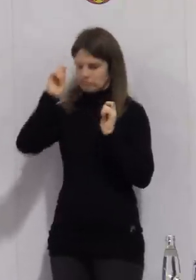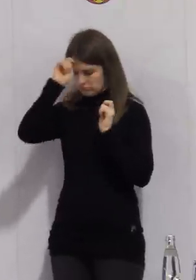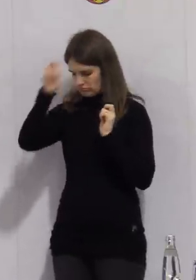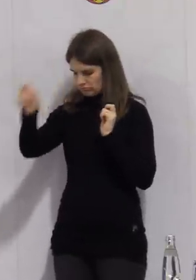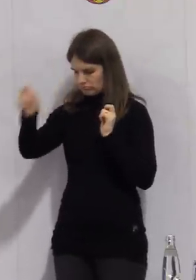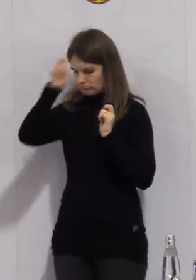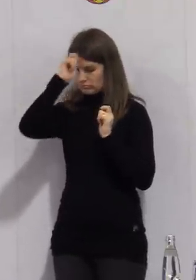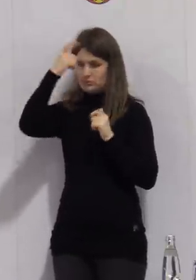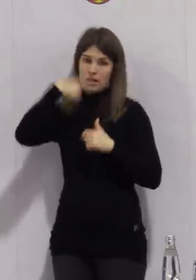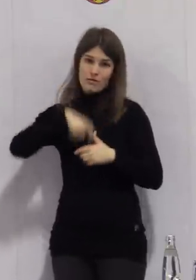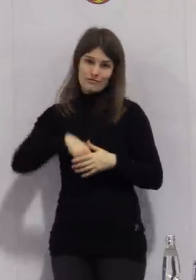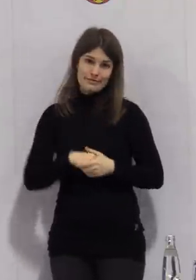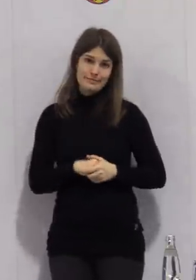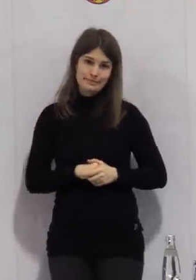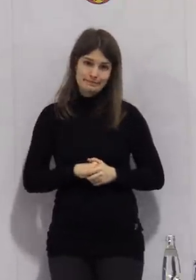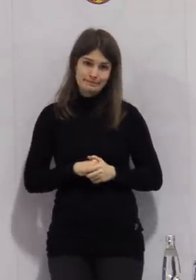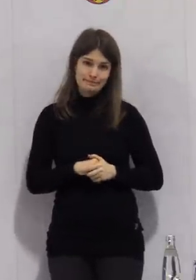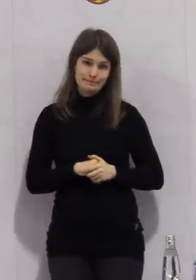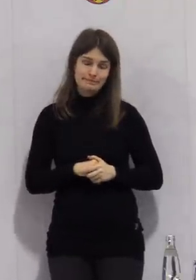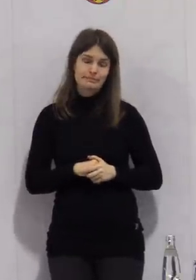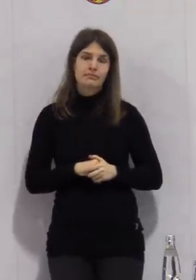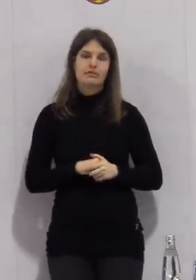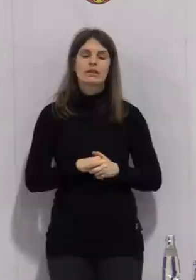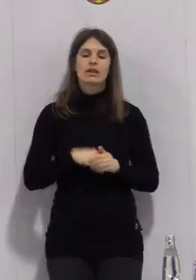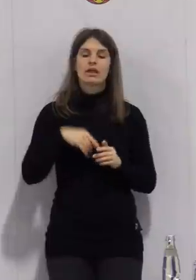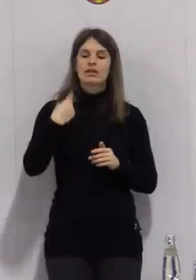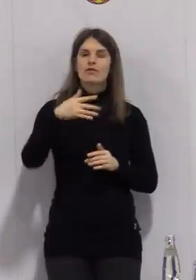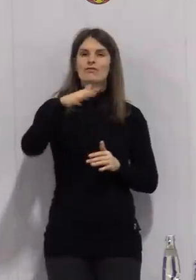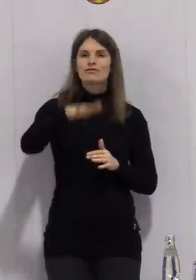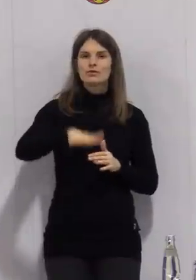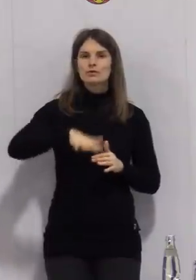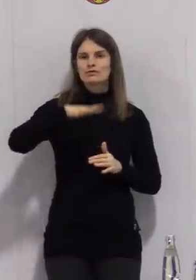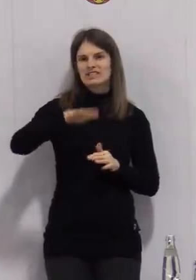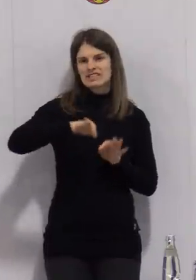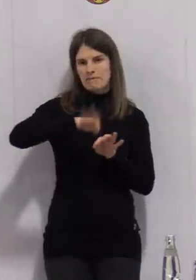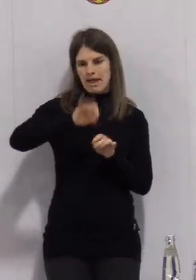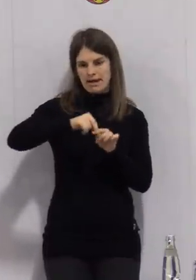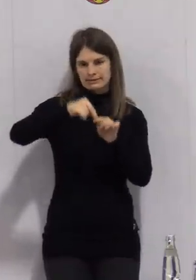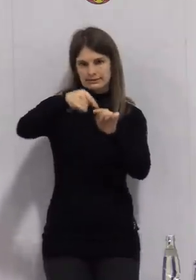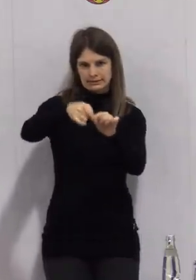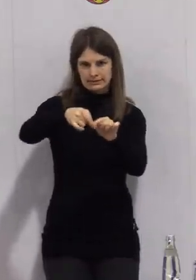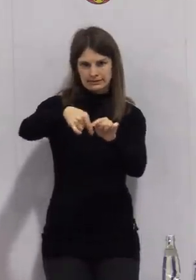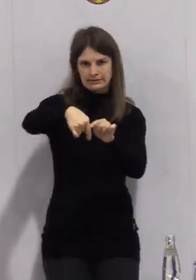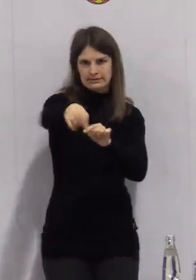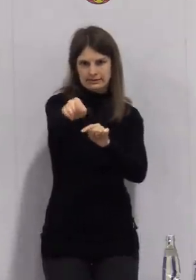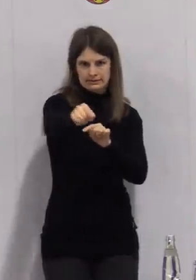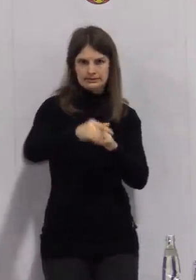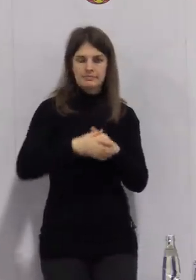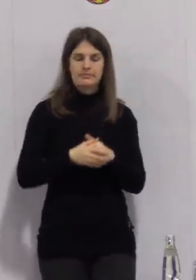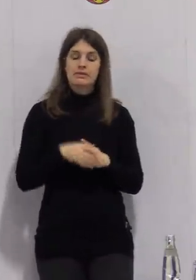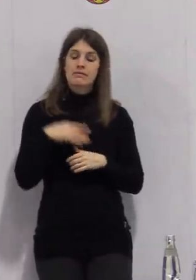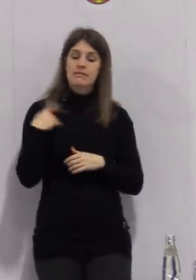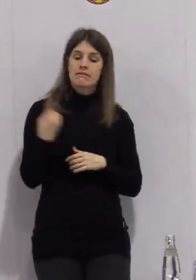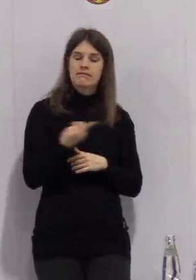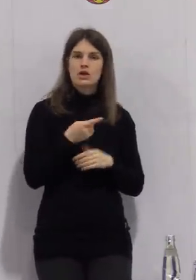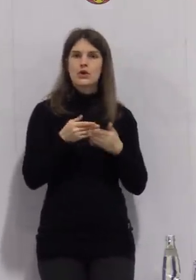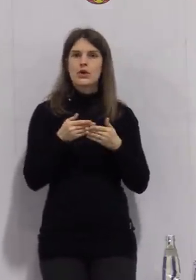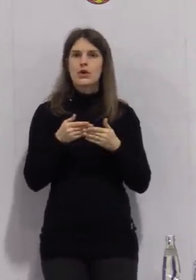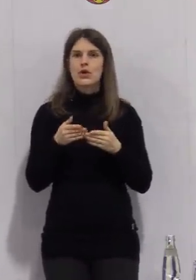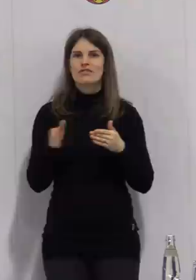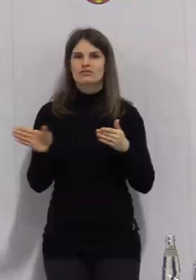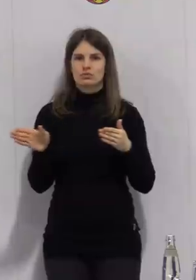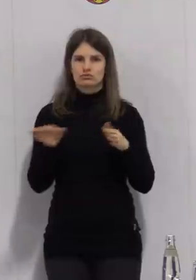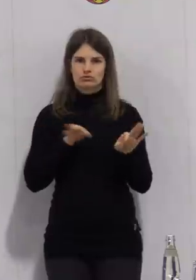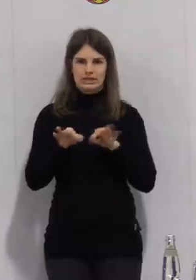Für die Zeit ab dem 15.03. bereiten wir eine Öffnungsstrategie unabhängig von der